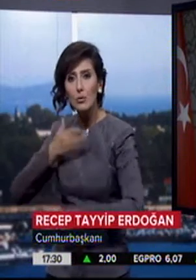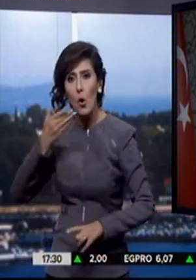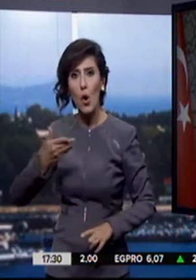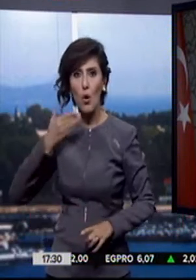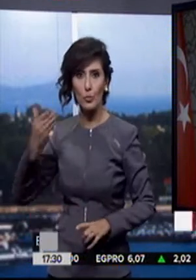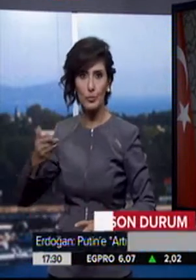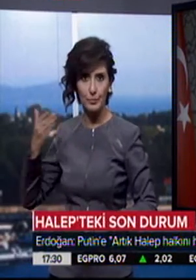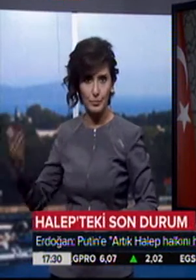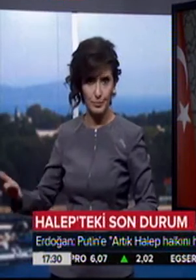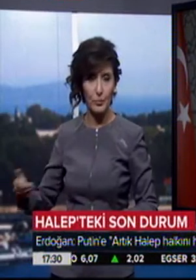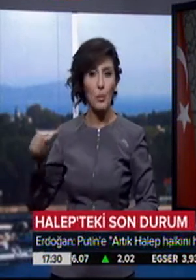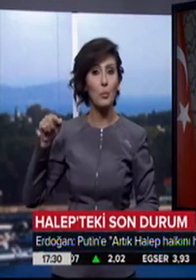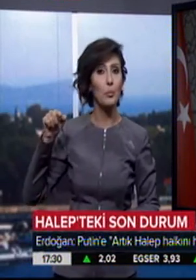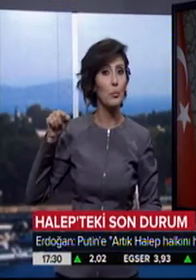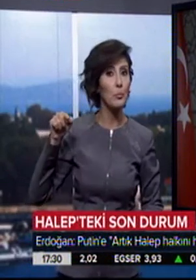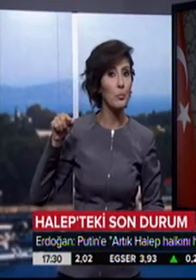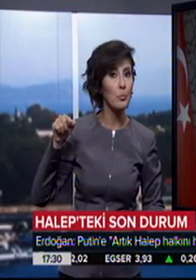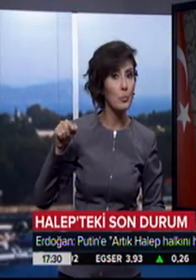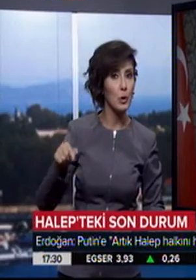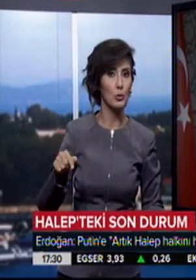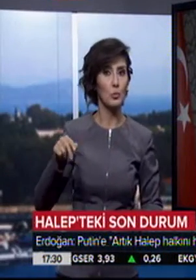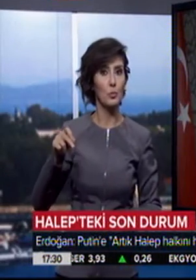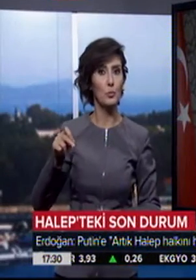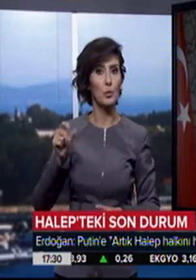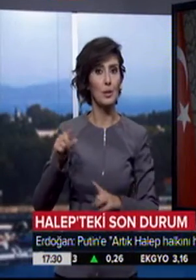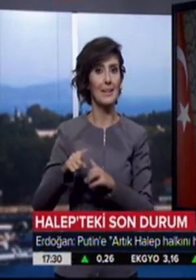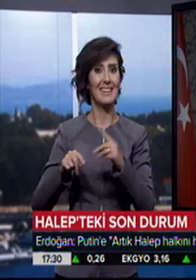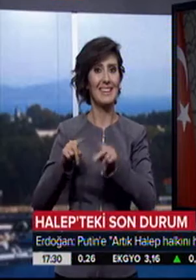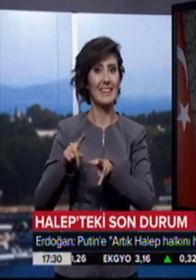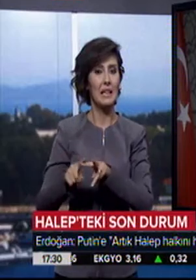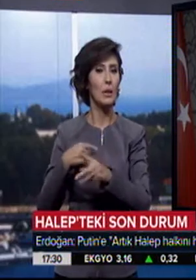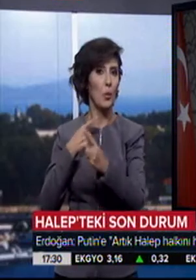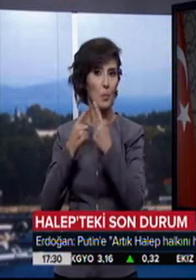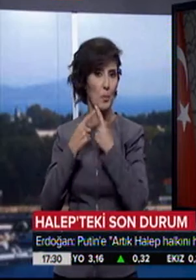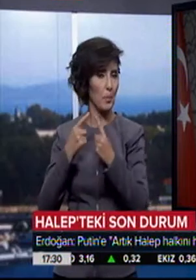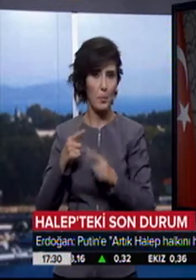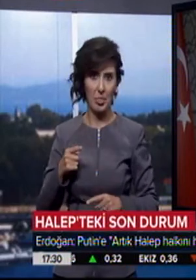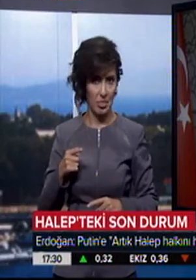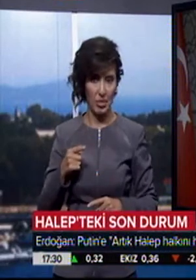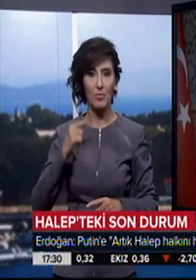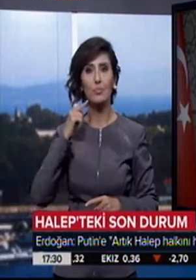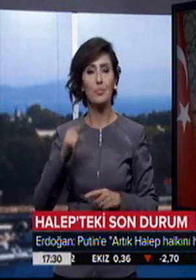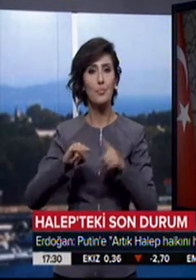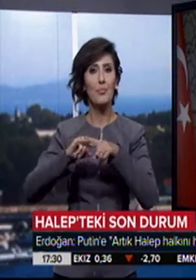Sayın Putin'le de görüştüm. Dedim Halep halkını